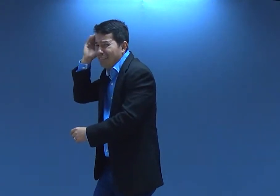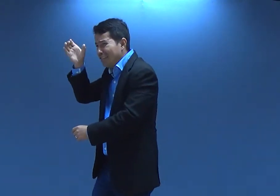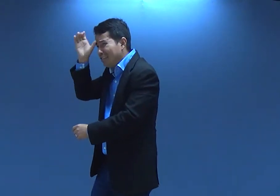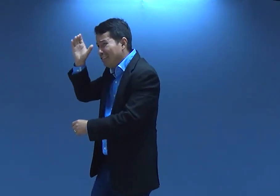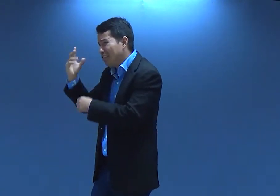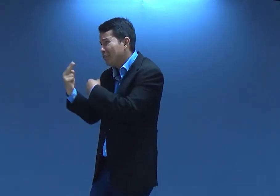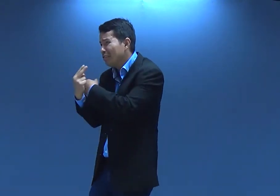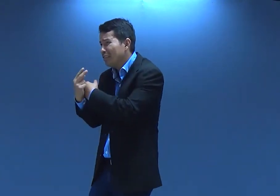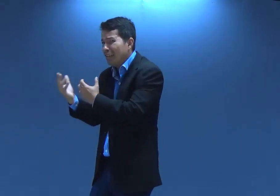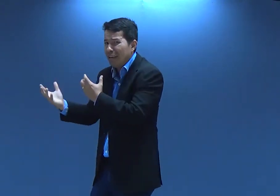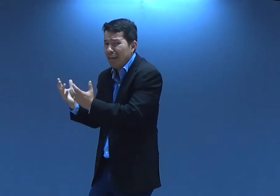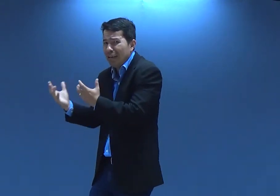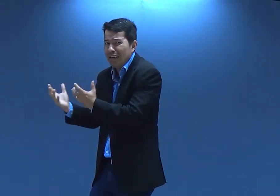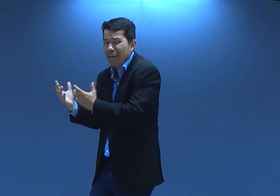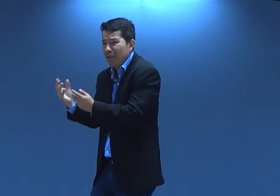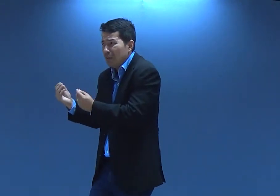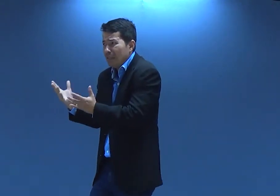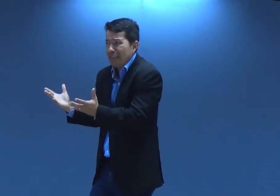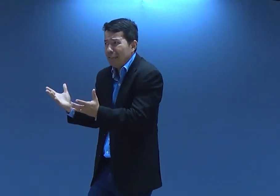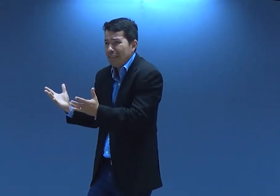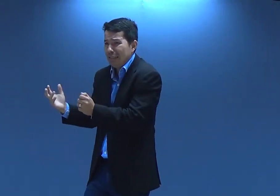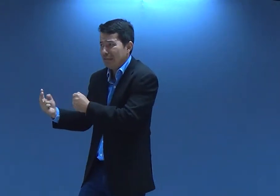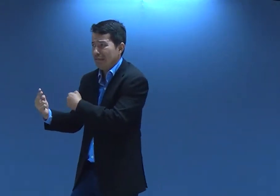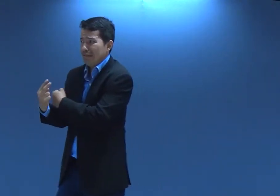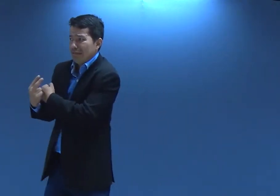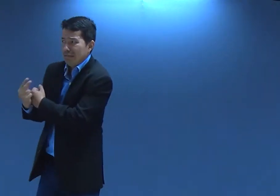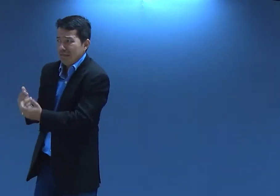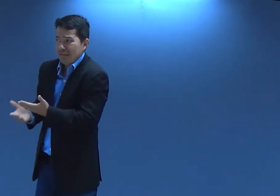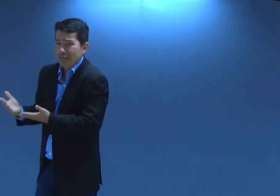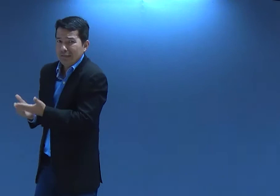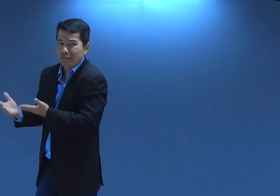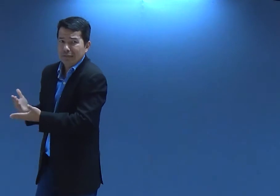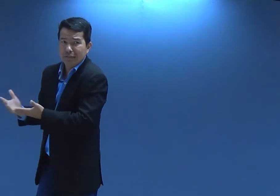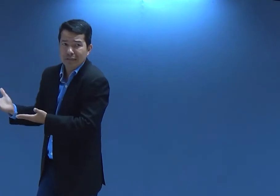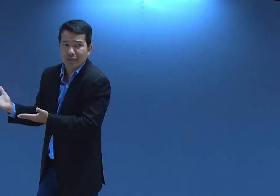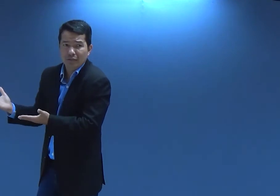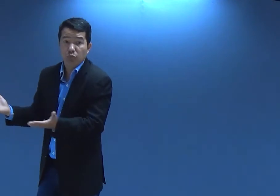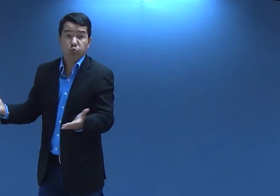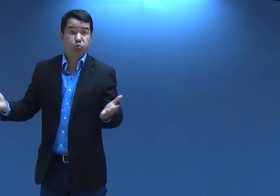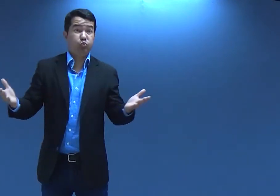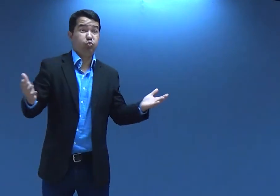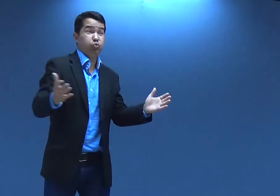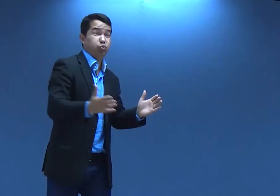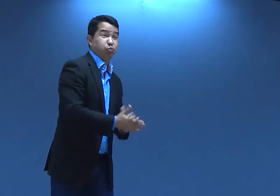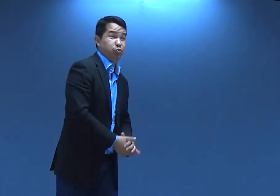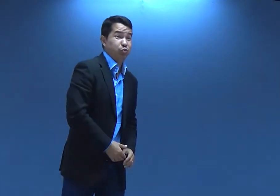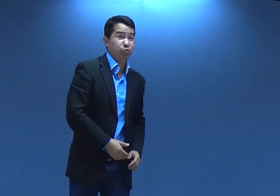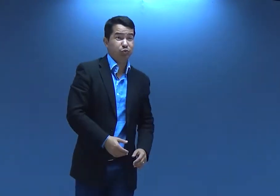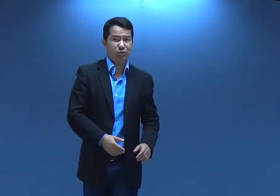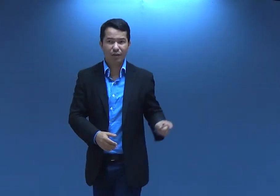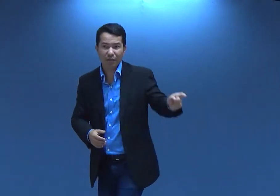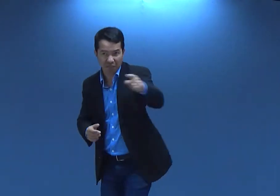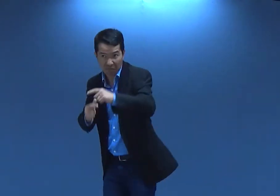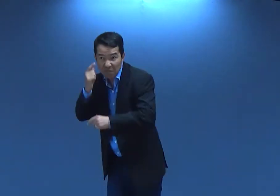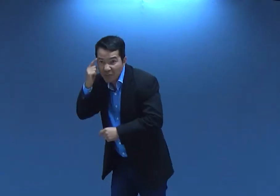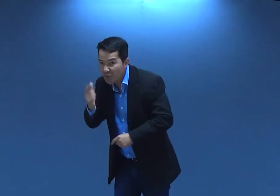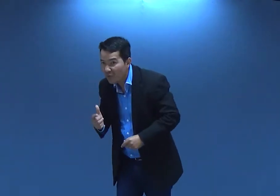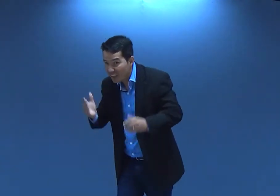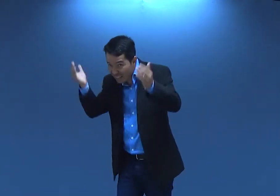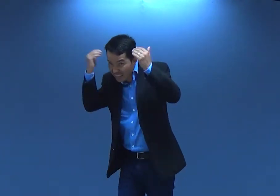Ai, com a minha tia cuidando aqui de mim. Como é que vai ser? Será que vai dar certo? Né? Você já